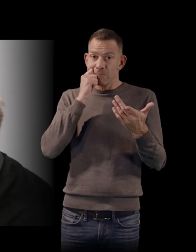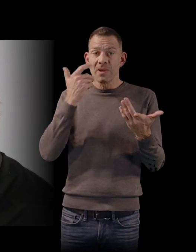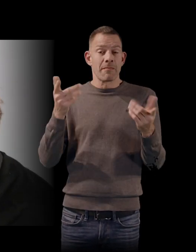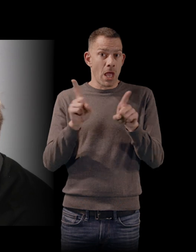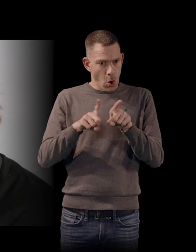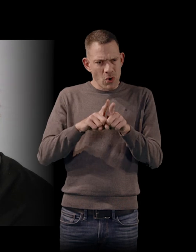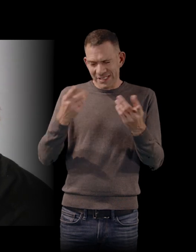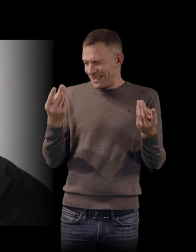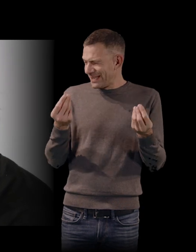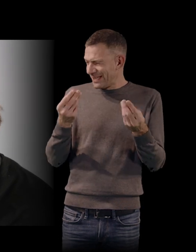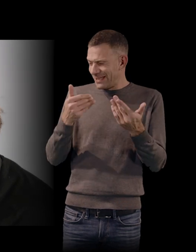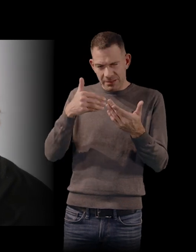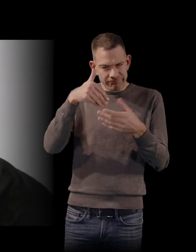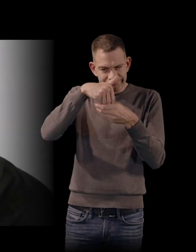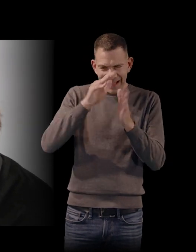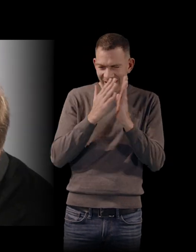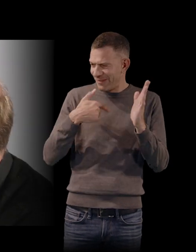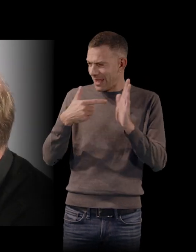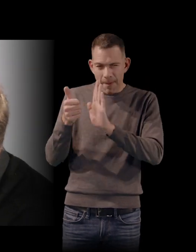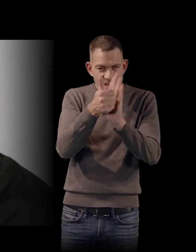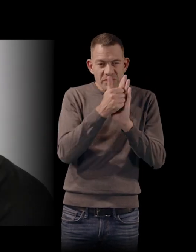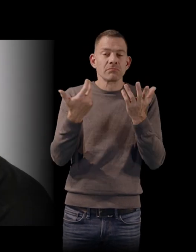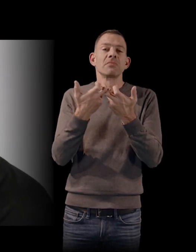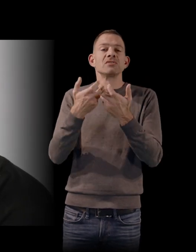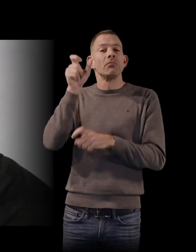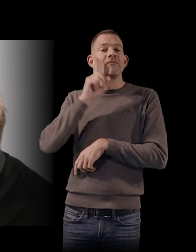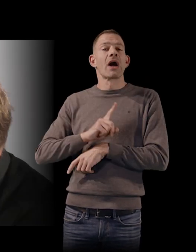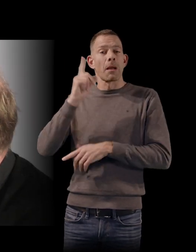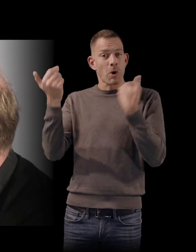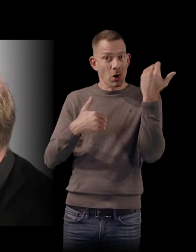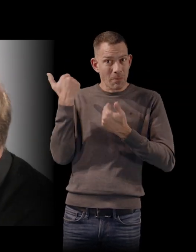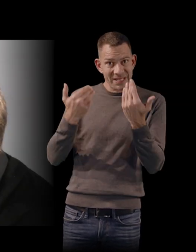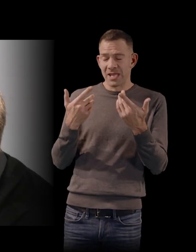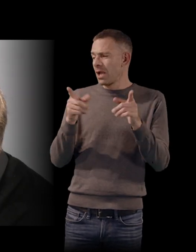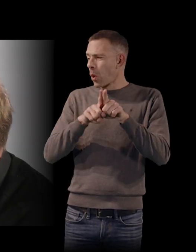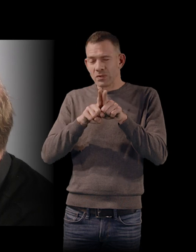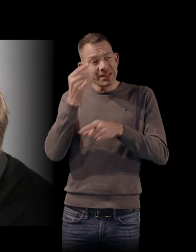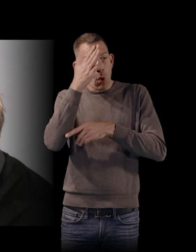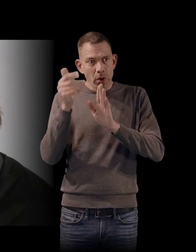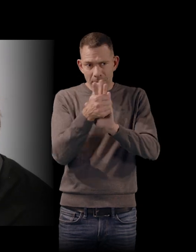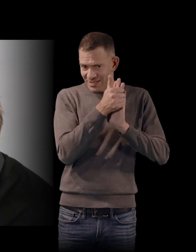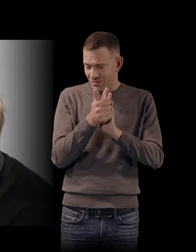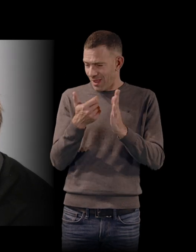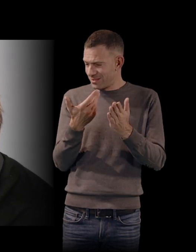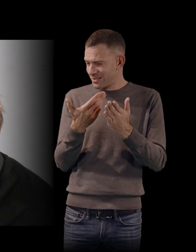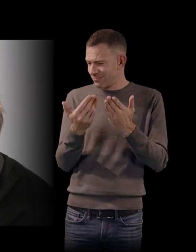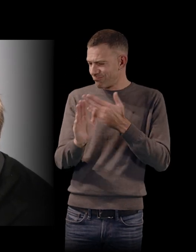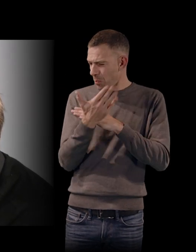à travers les personnages de l'actrice. Je pense à d'autres personnages qui montrent aussi les